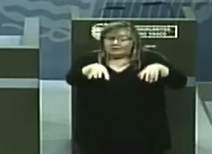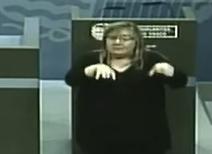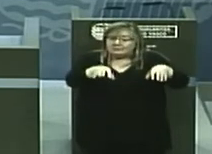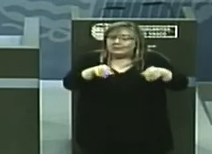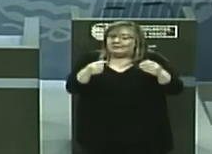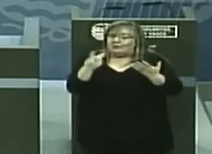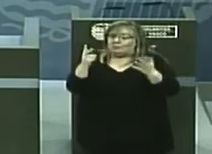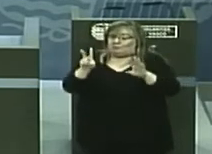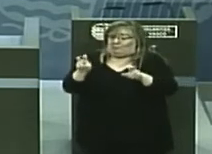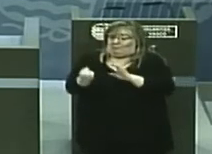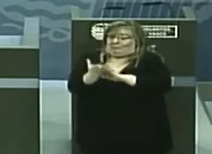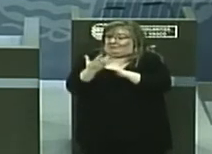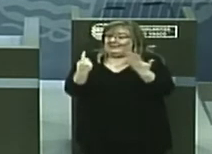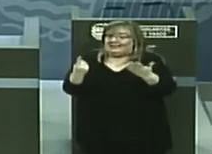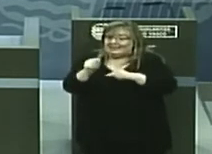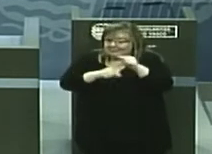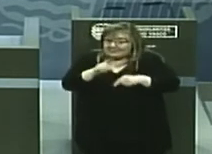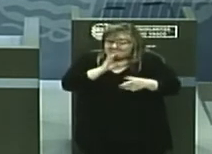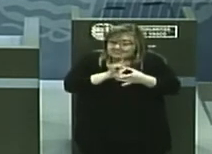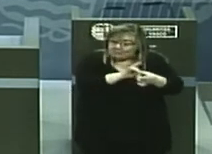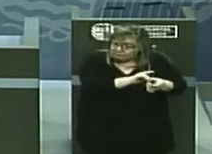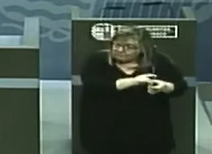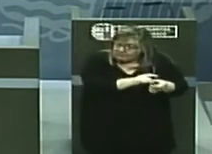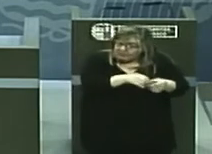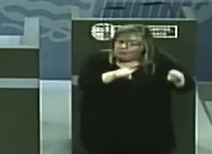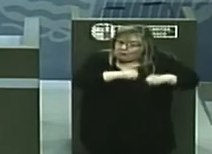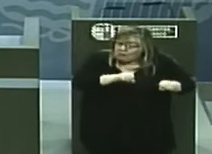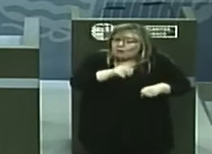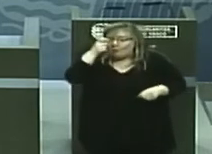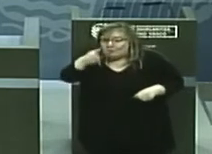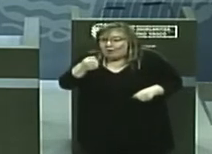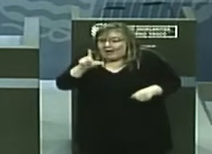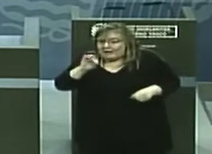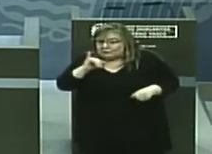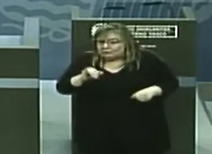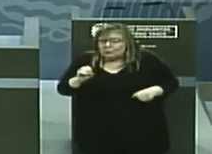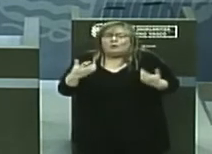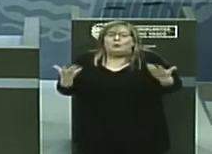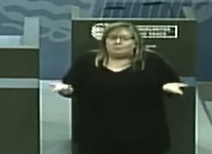seis nuevos contagios se ha dado en estos focos o no tienen nada que ver. ¿Cuál es la situación ahora mismo?